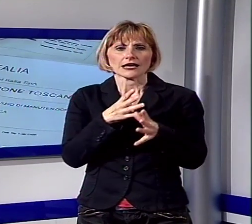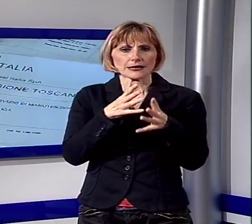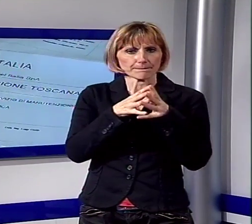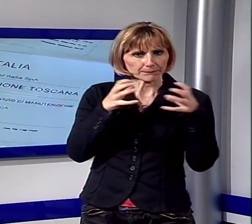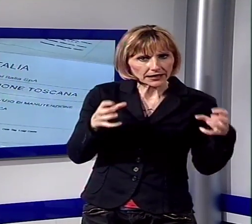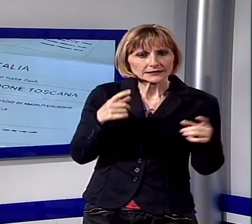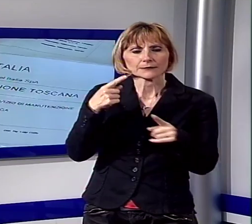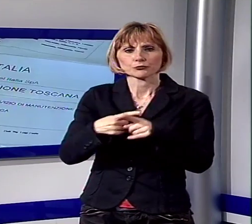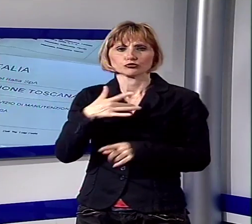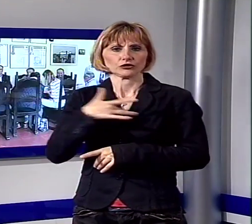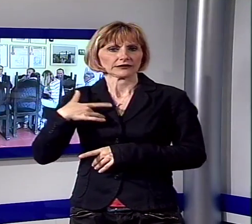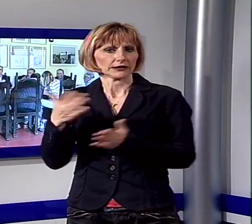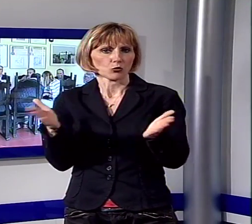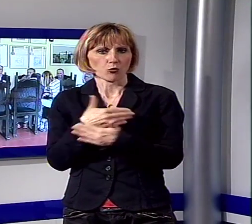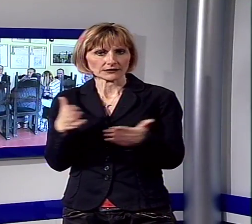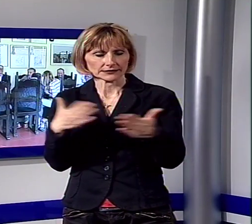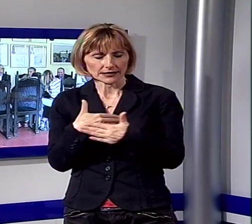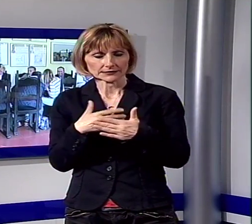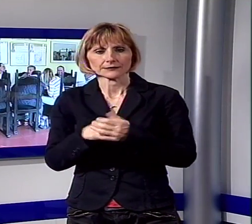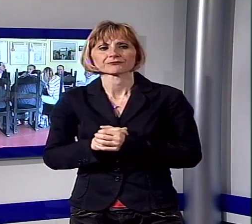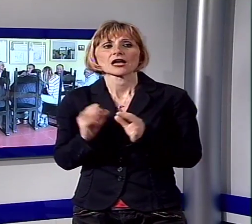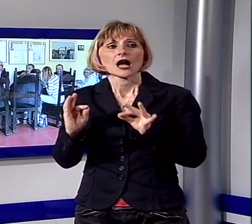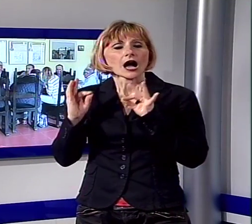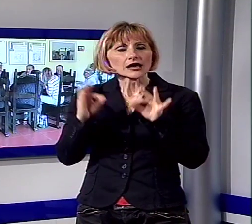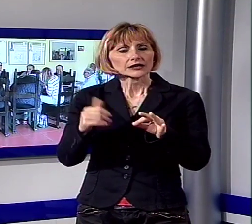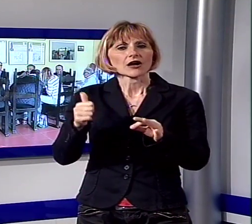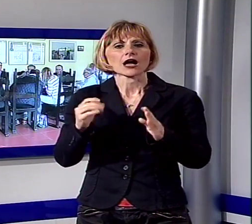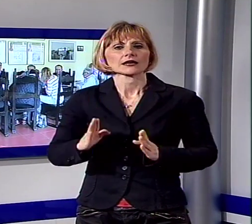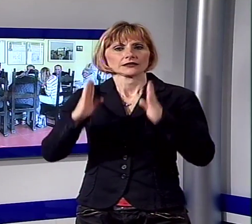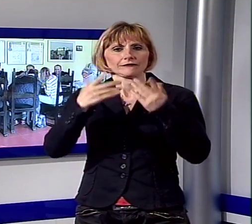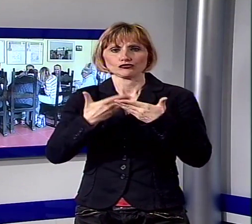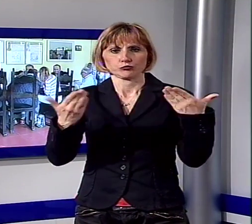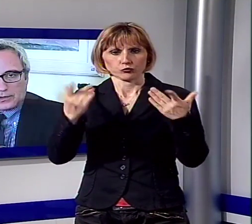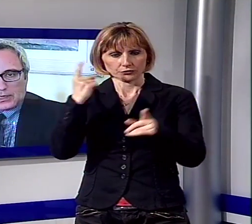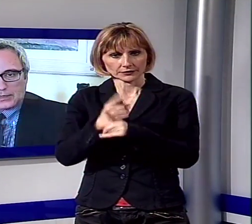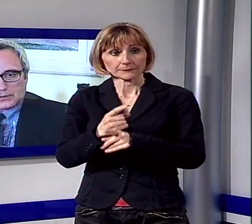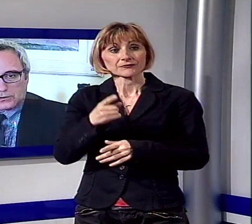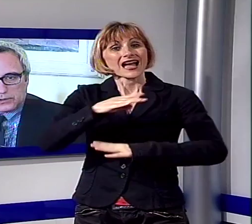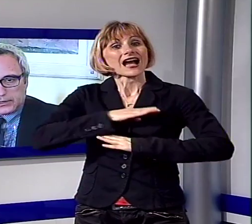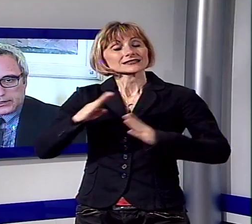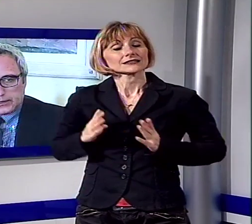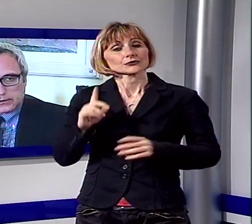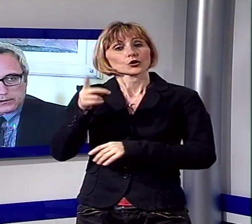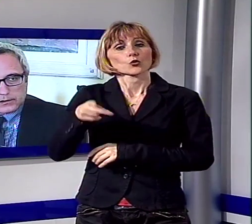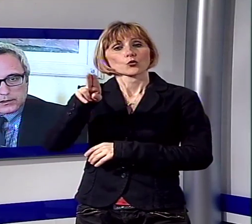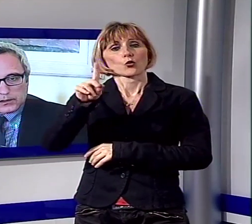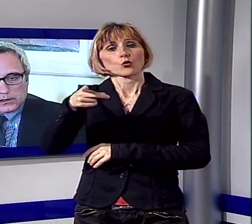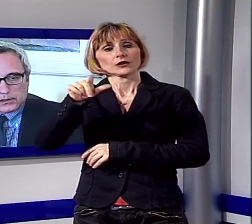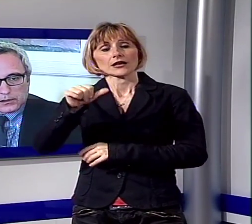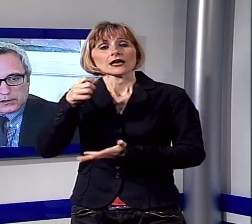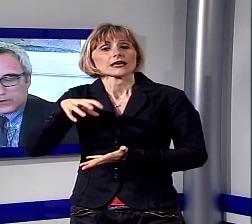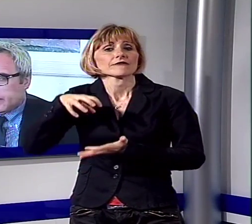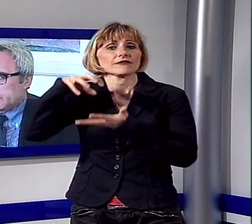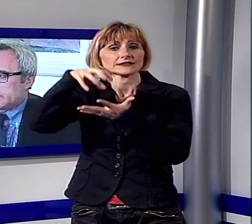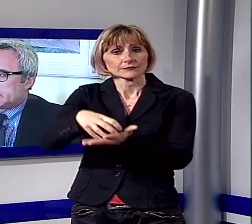'introduzione della banda larga che raggiungerà anche tutti gli edifici pubblici. L'assessore Bugli ha detto che l'investimento su Porcari sarà di